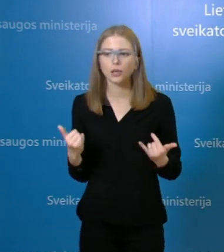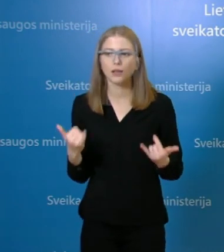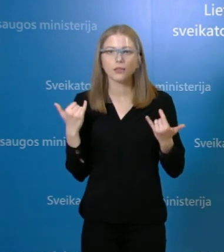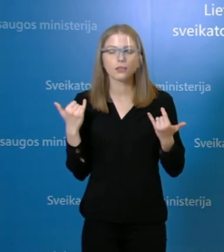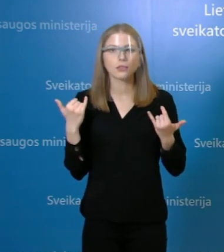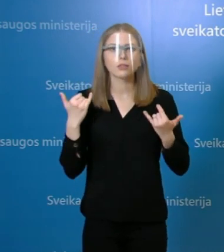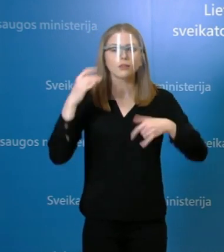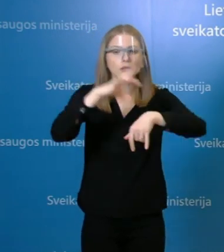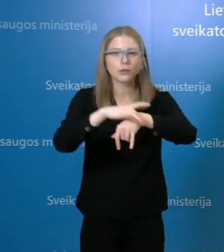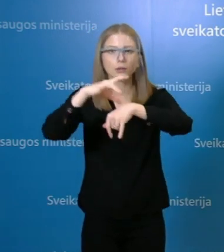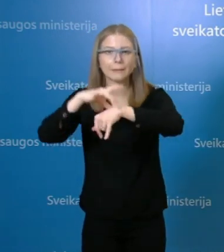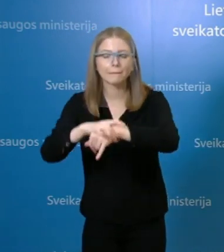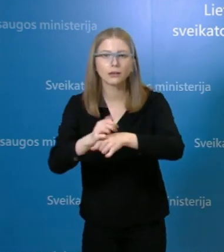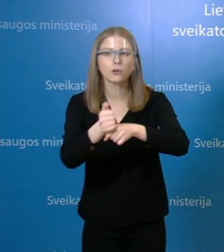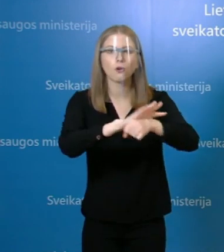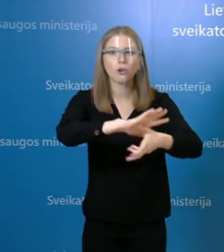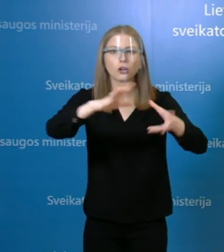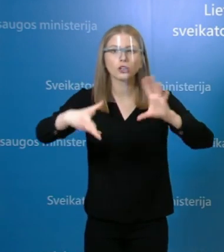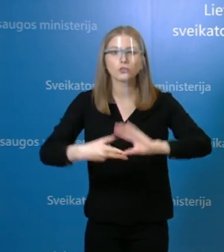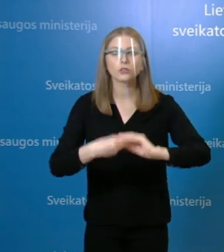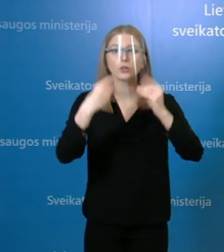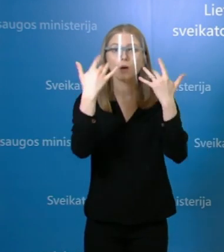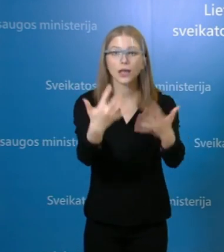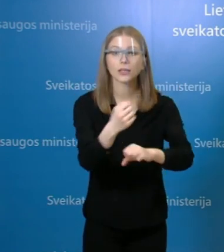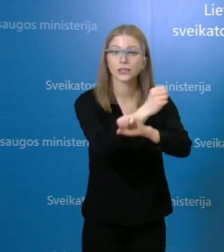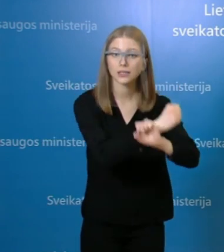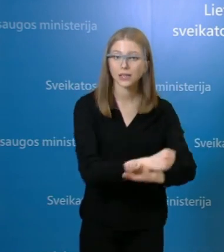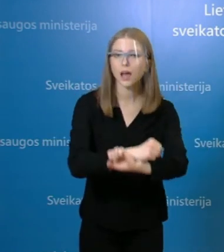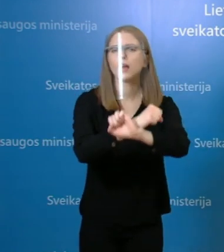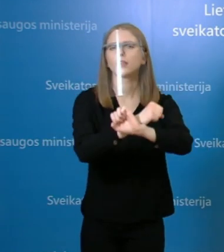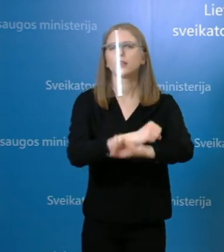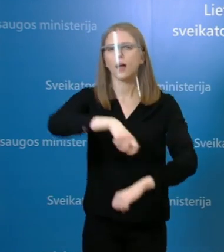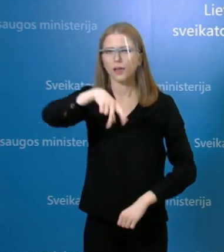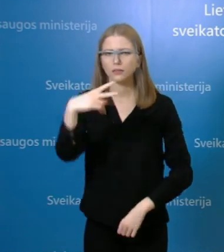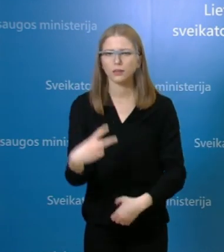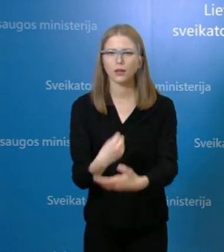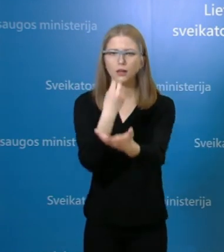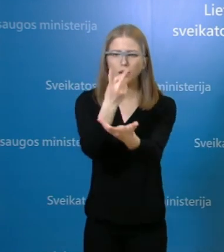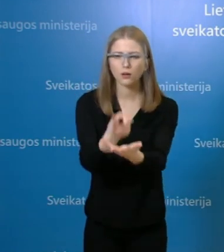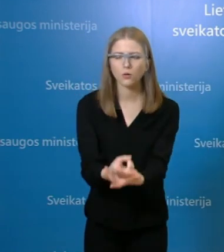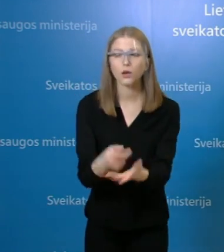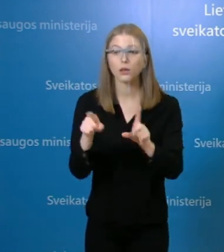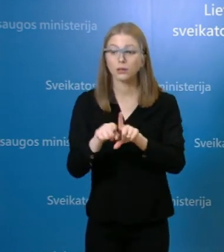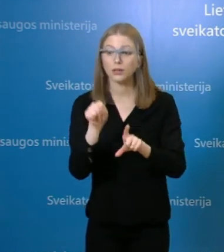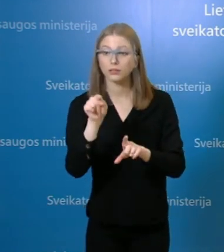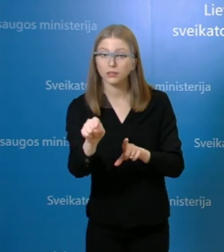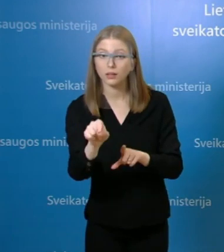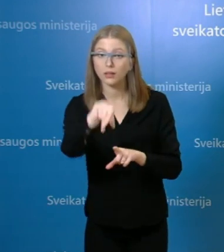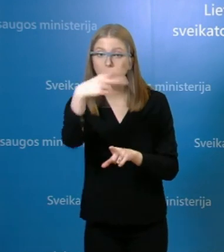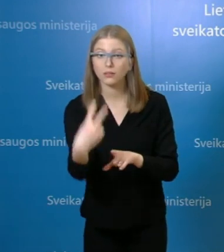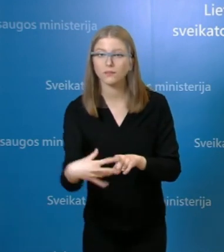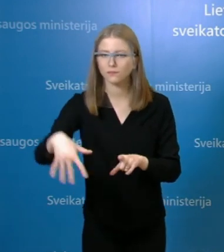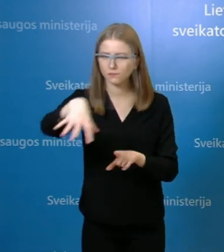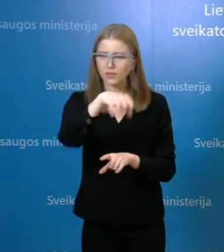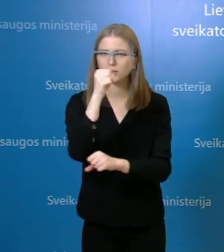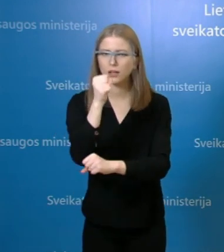naujų atvejų santaros klinikose, Vilniaus miesto klinikinėje ligoninėje ir Vilniaus miesto klinikinėje ligoninėje jau ištirti visi